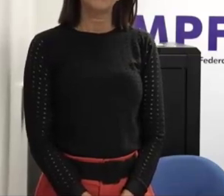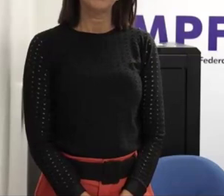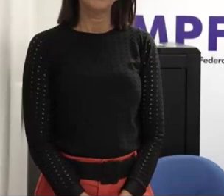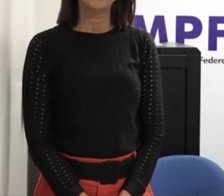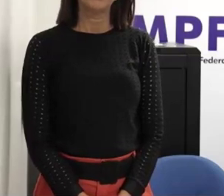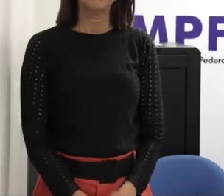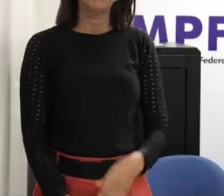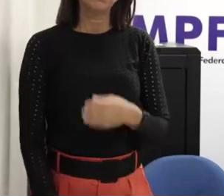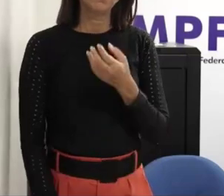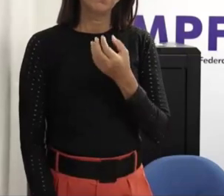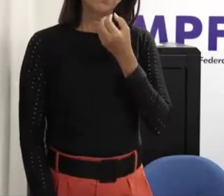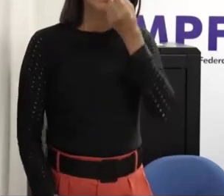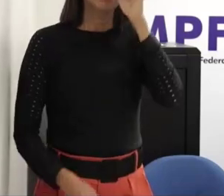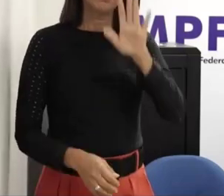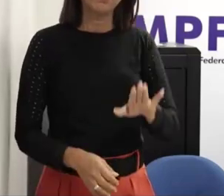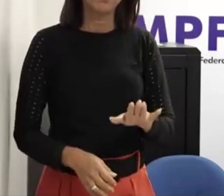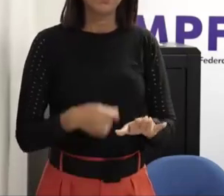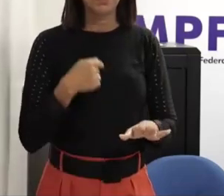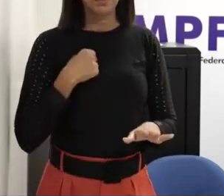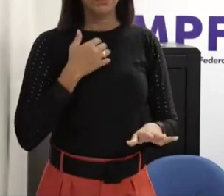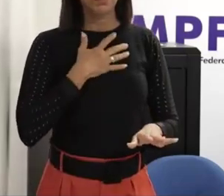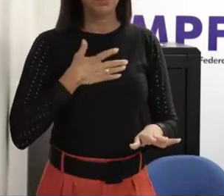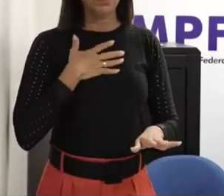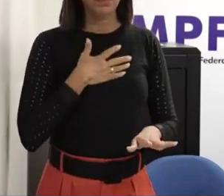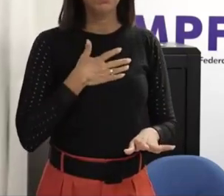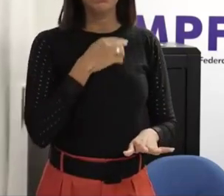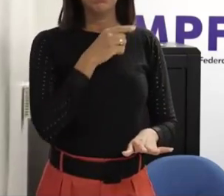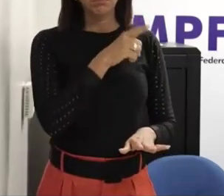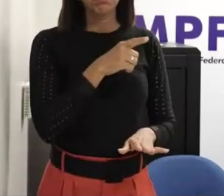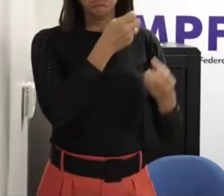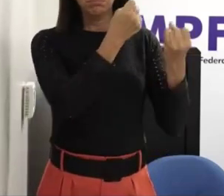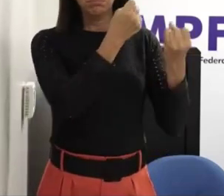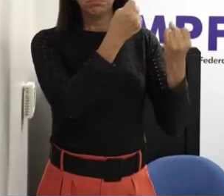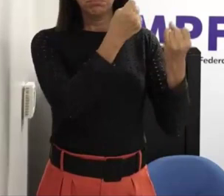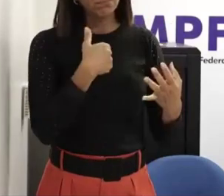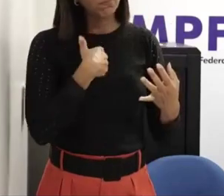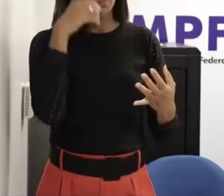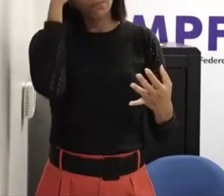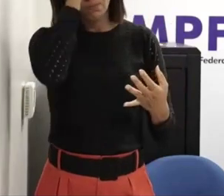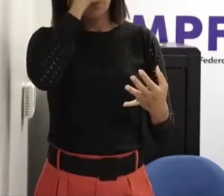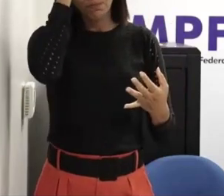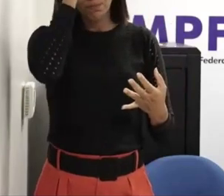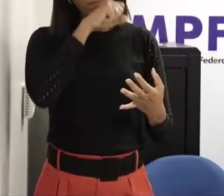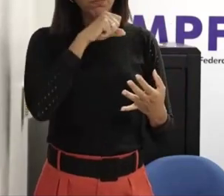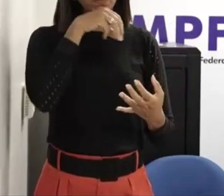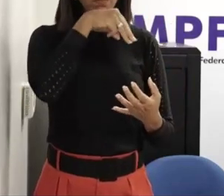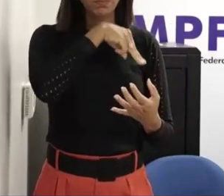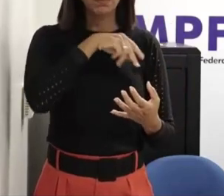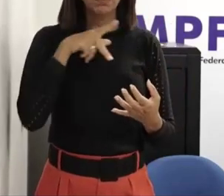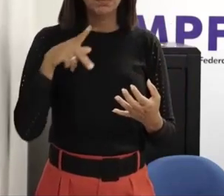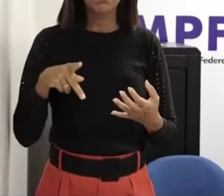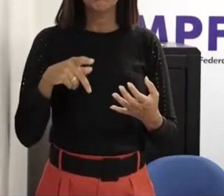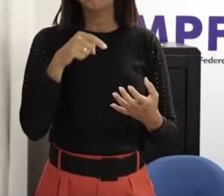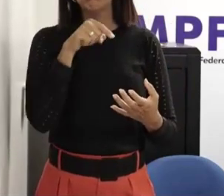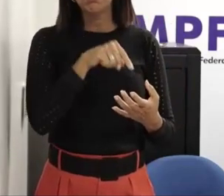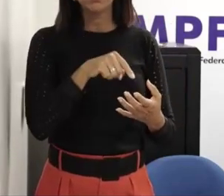doutor é sempre um aprendizado ouvir o senhor queria em nome do ministério público agradecer mais uma vez o senhor por estar